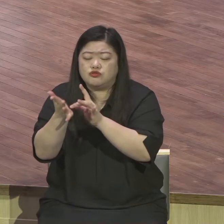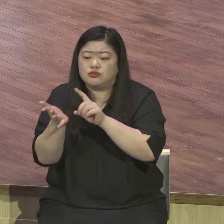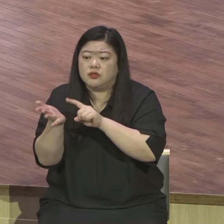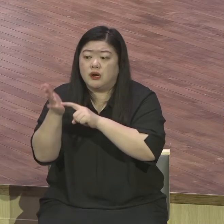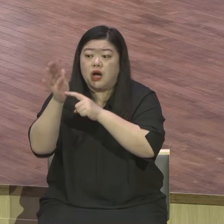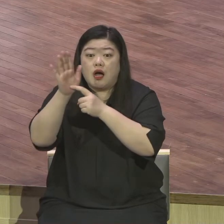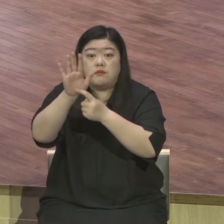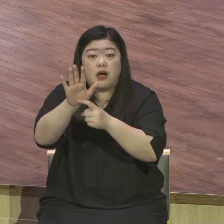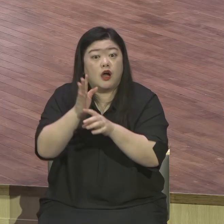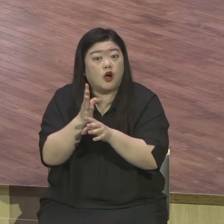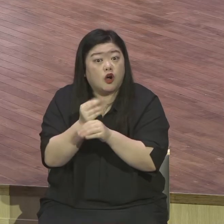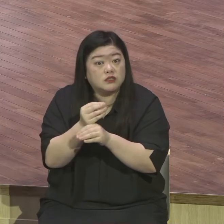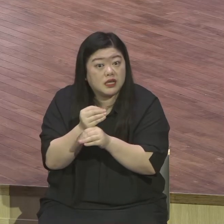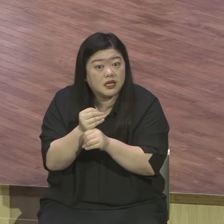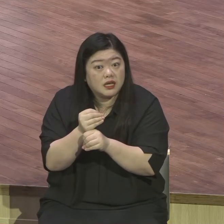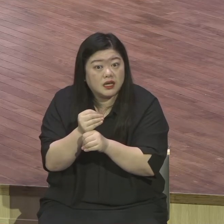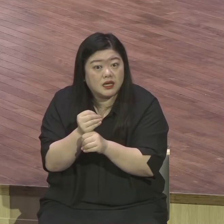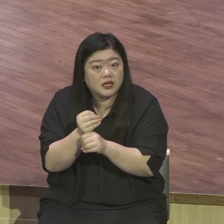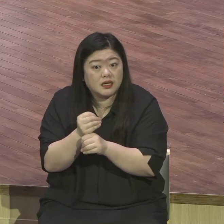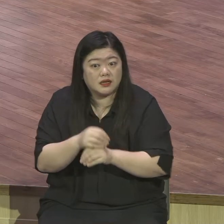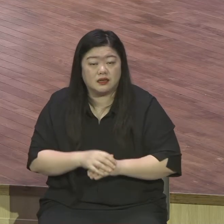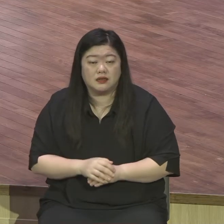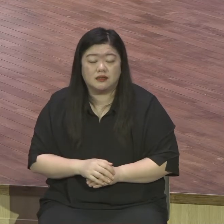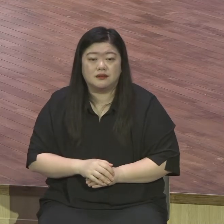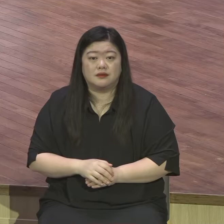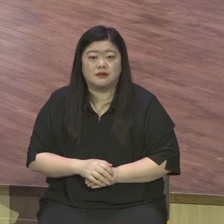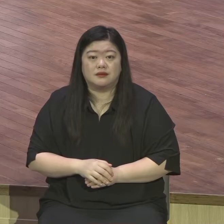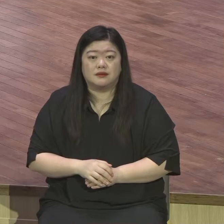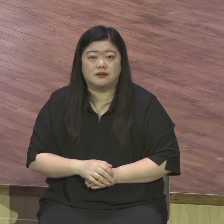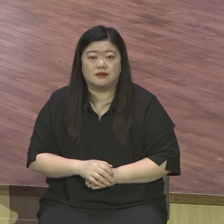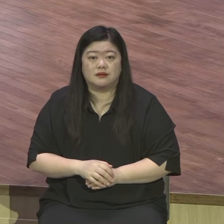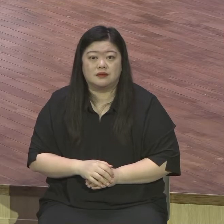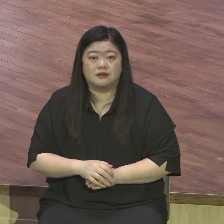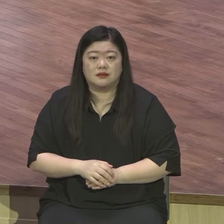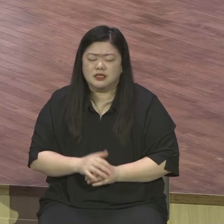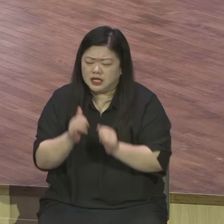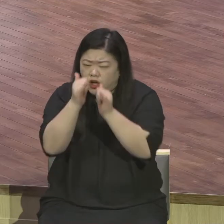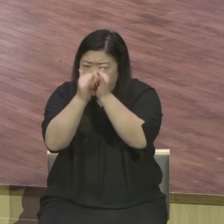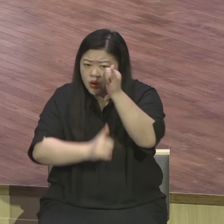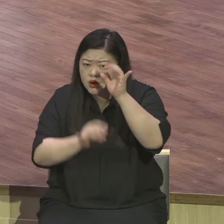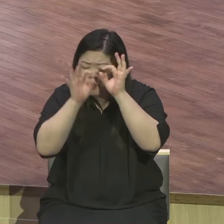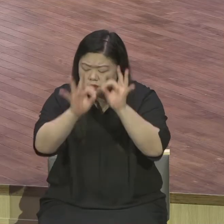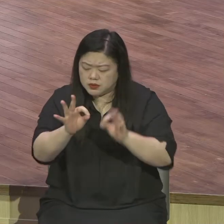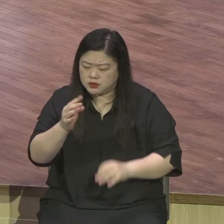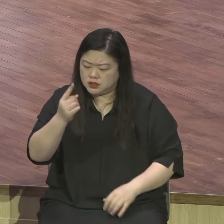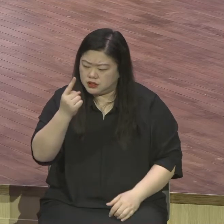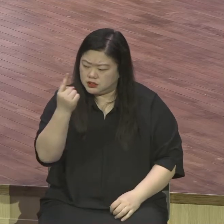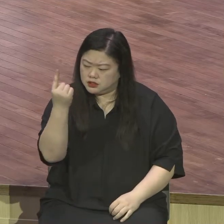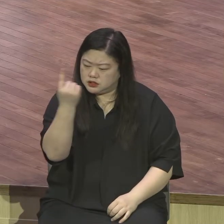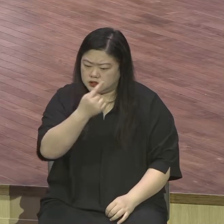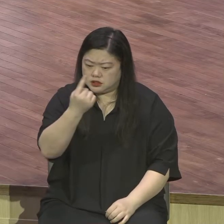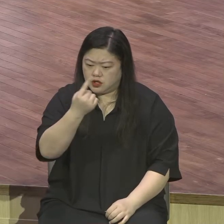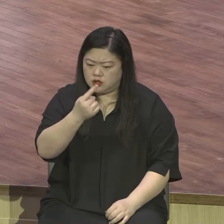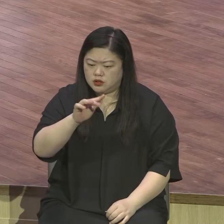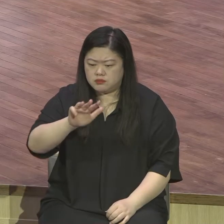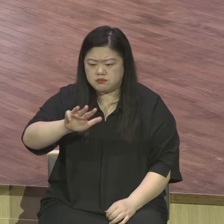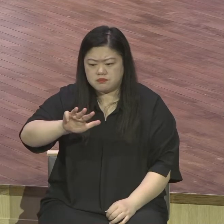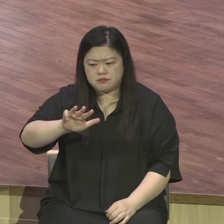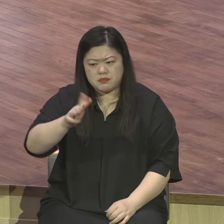구원의 바늘에 선 적이 언제냐 역사적으로 나와있잖아요 우리나라 최초